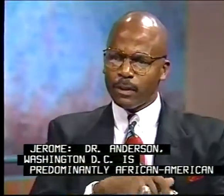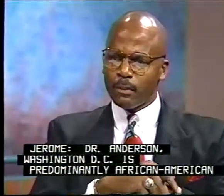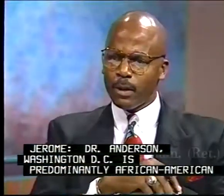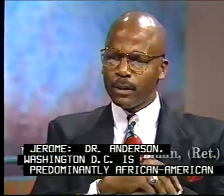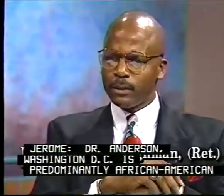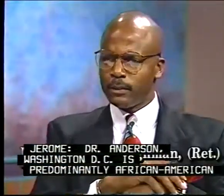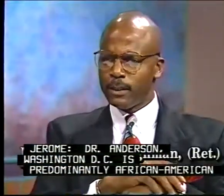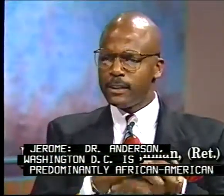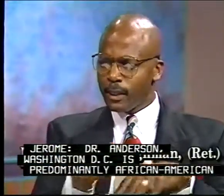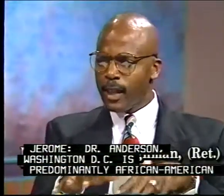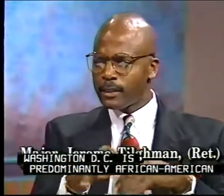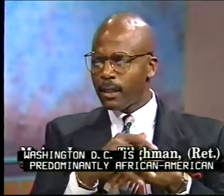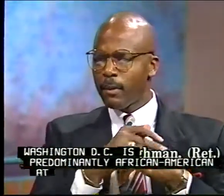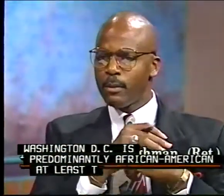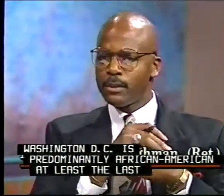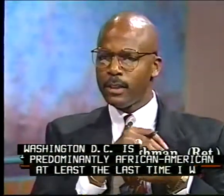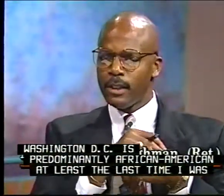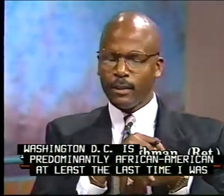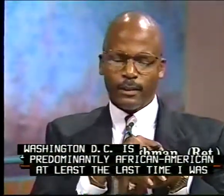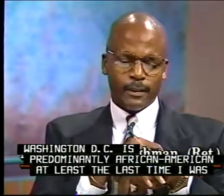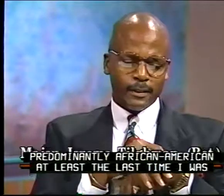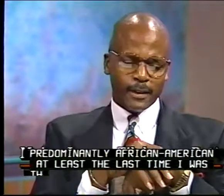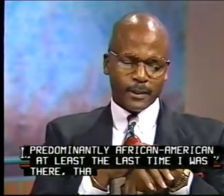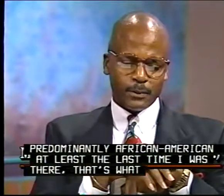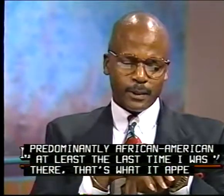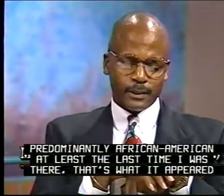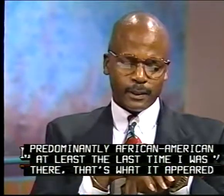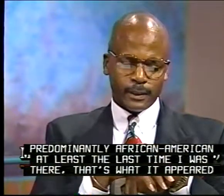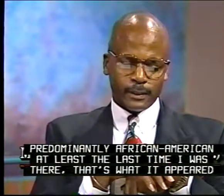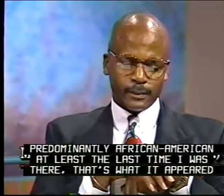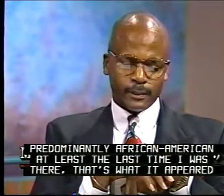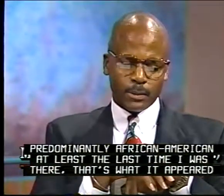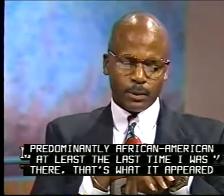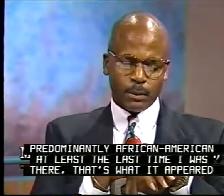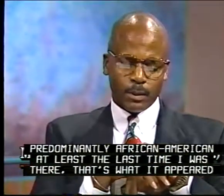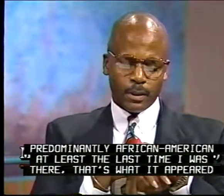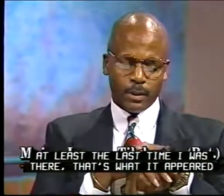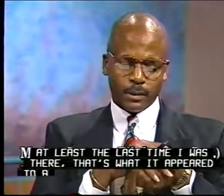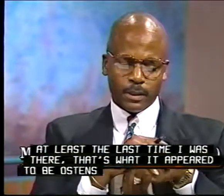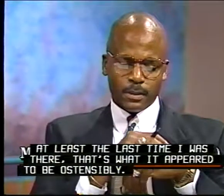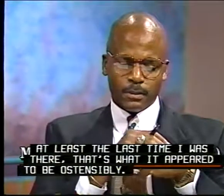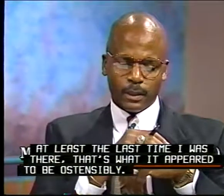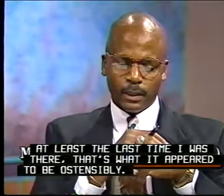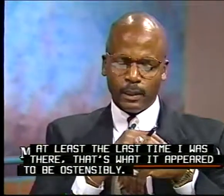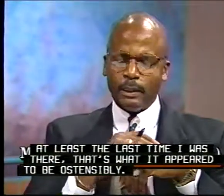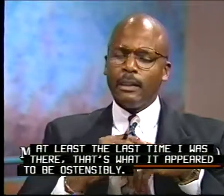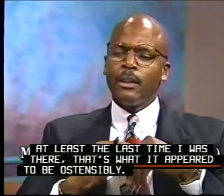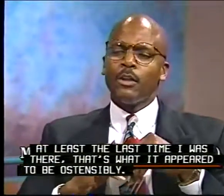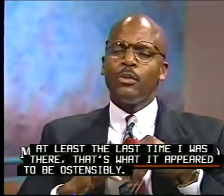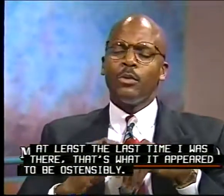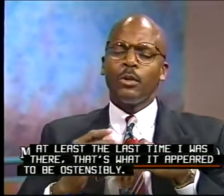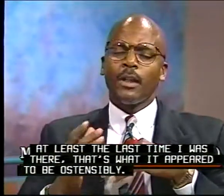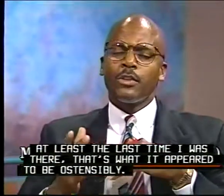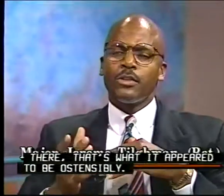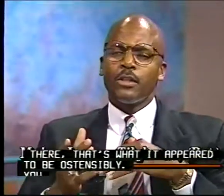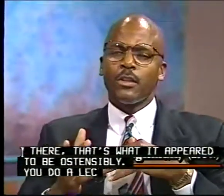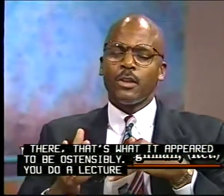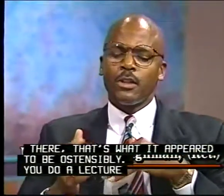-American. At least the last time I was there, that's what it appeared to be ostensibly. You do a lecture series